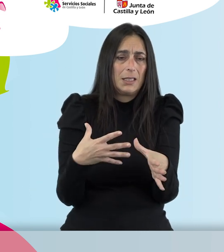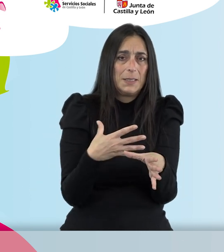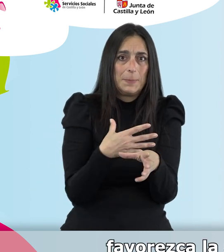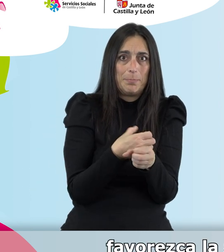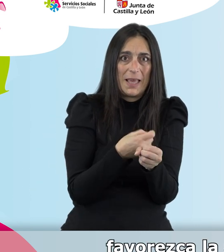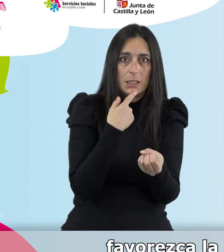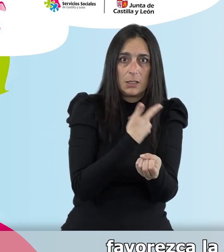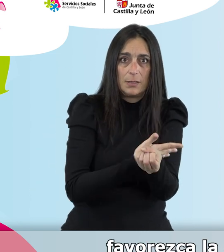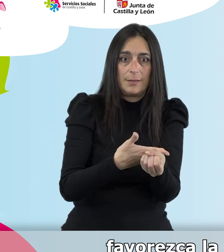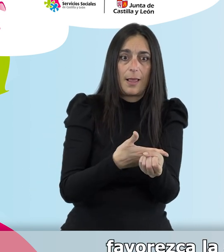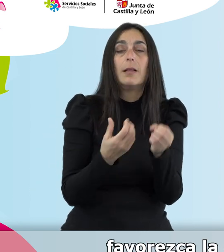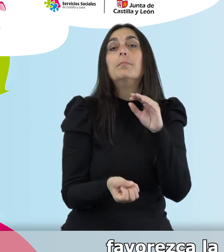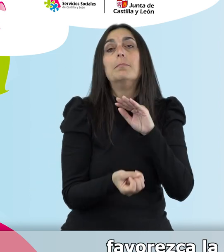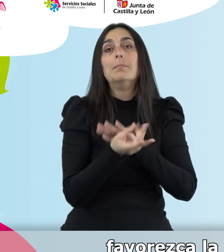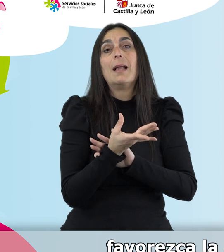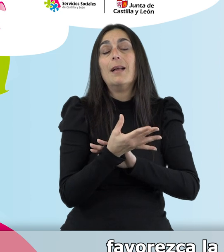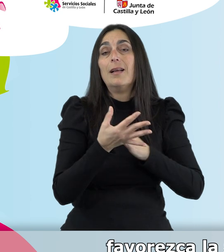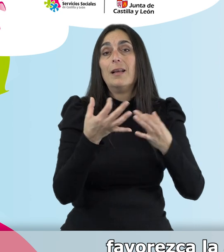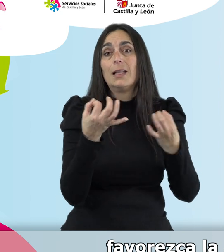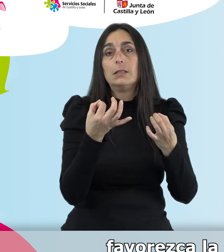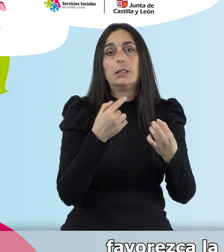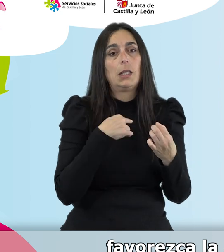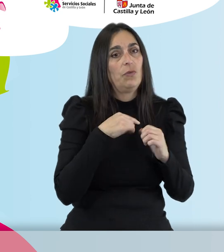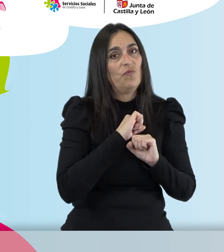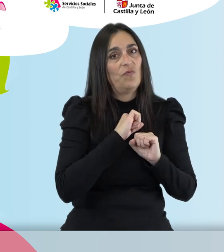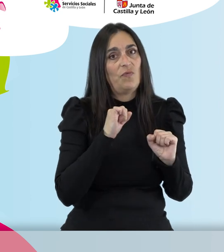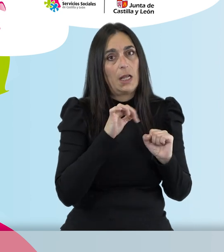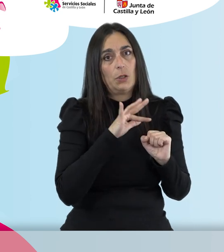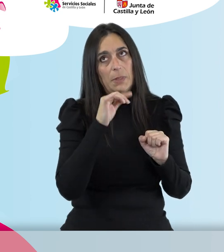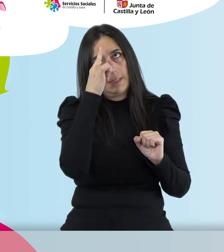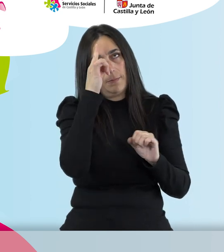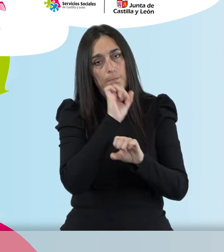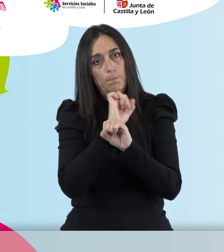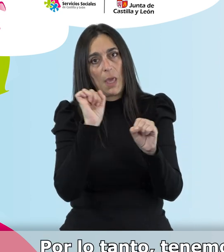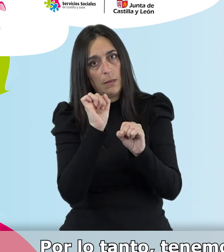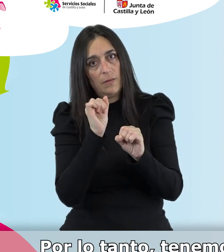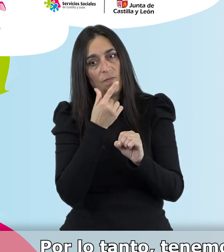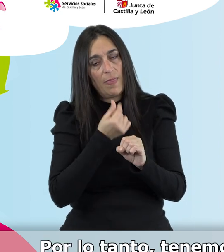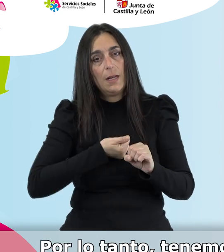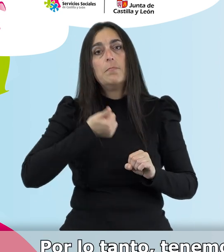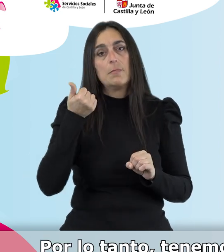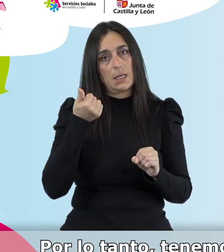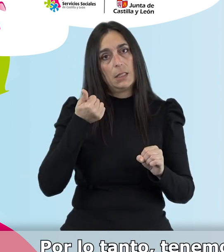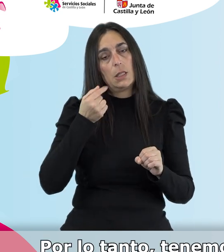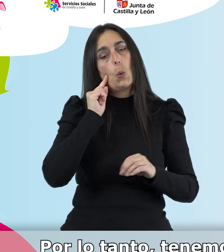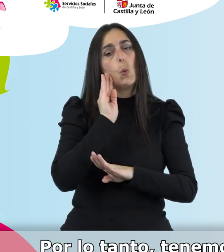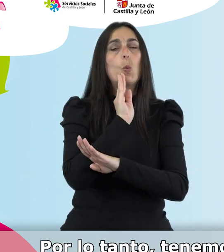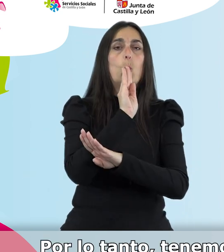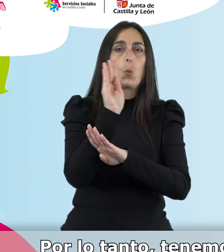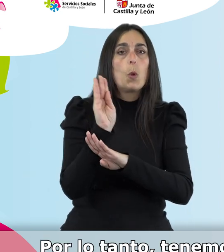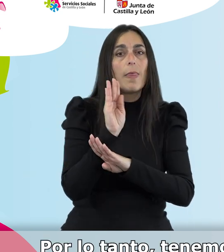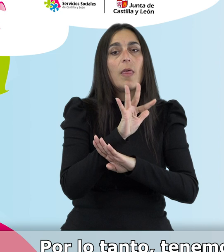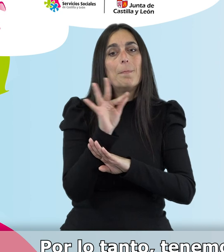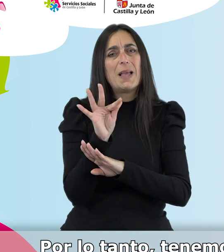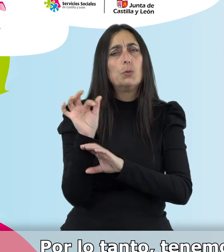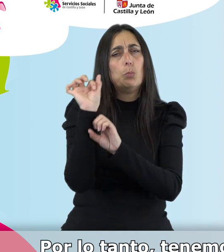por lo tanto, favorezca la aparición de infarto de miocardio y de infarto cerebral. Por lo tanto, tenemos que cuidarnos y